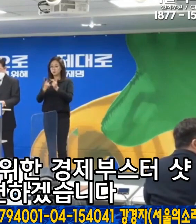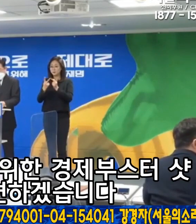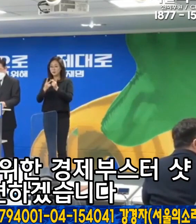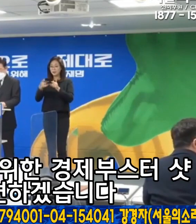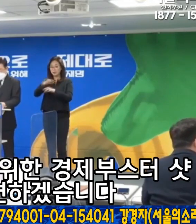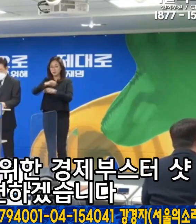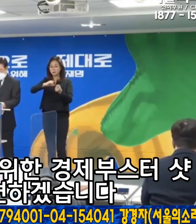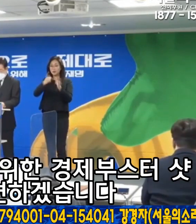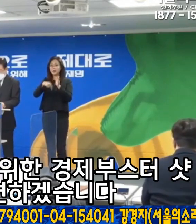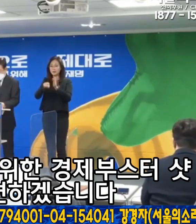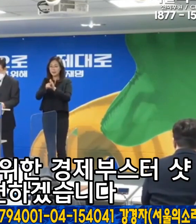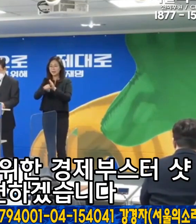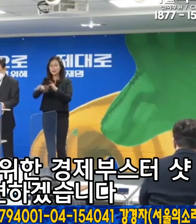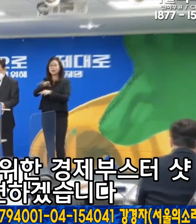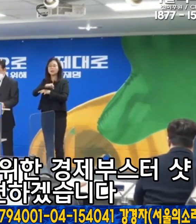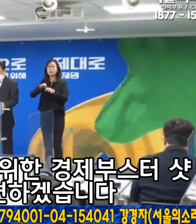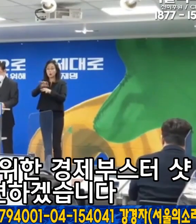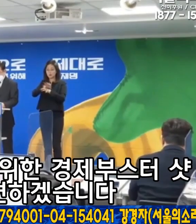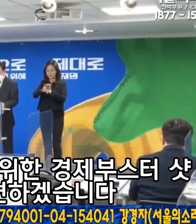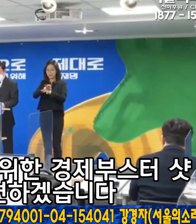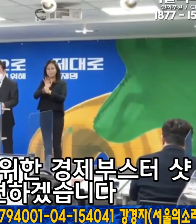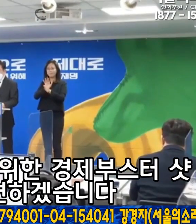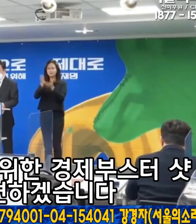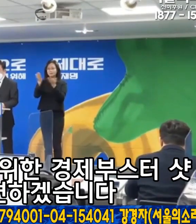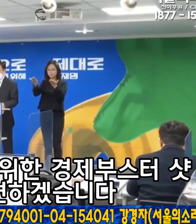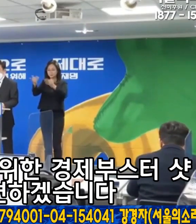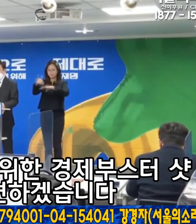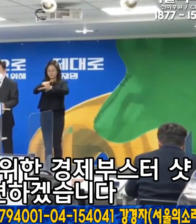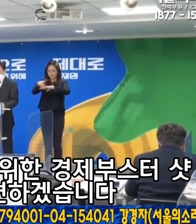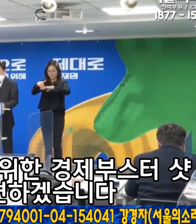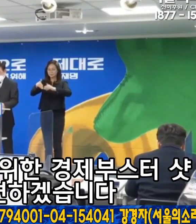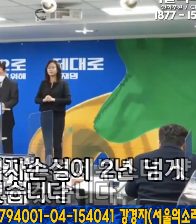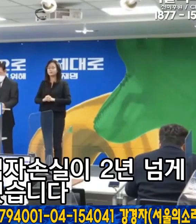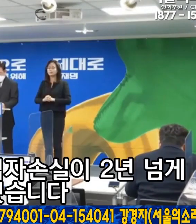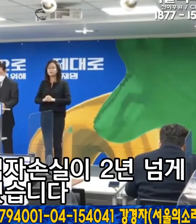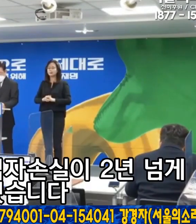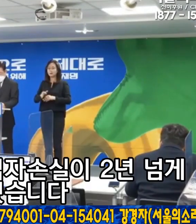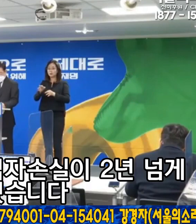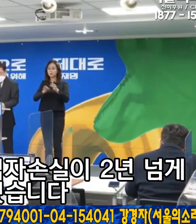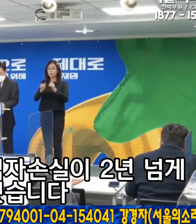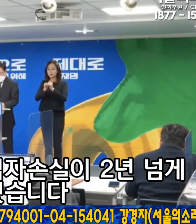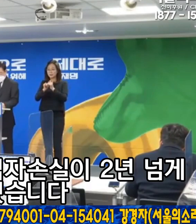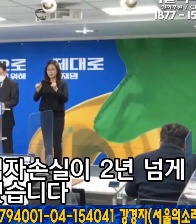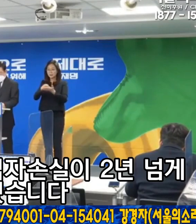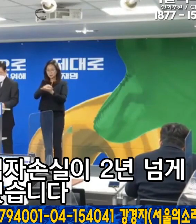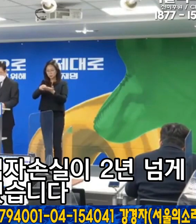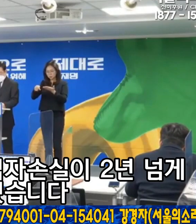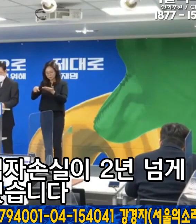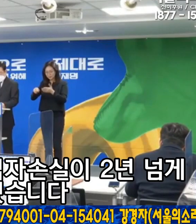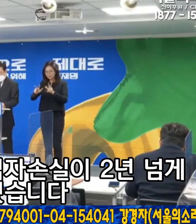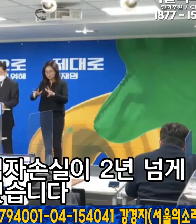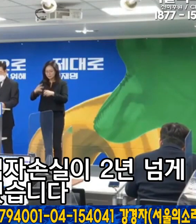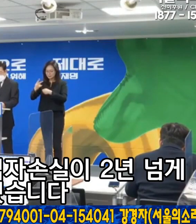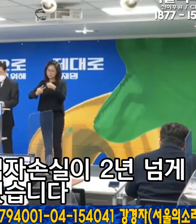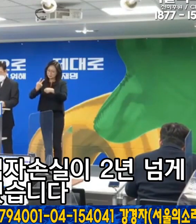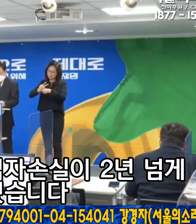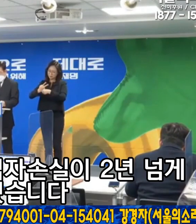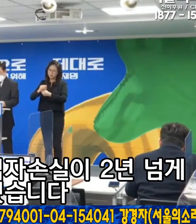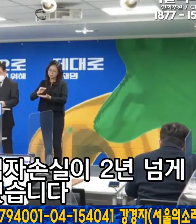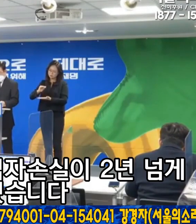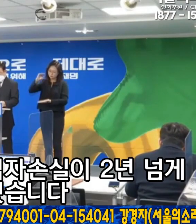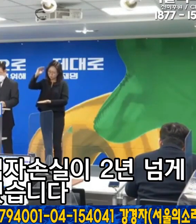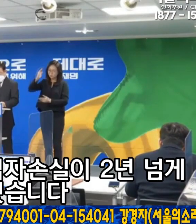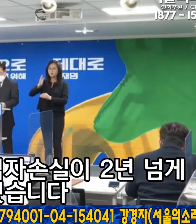경제 회복을 위한 경제 부스터샷 플랜을 마련하겠습니다. 소상국민과 자영업자 손실이 2년 넘게